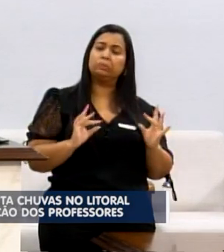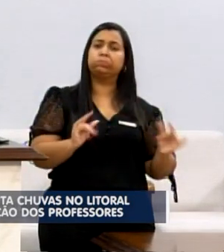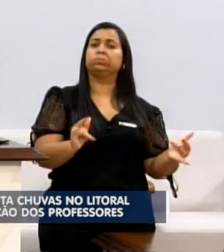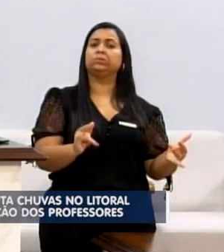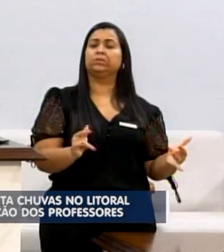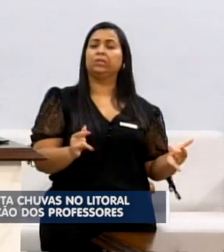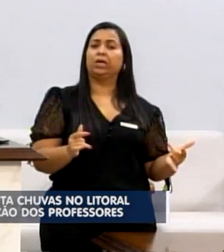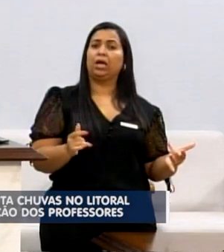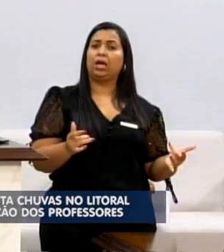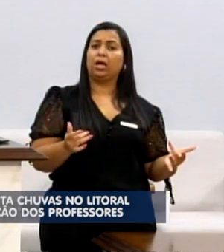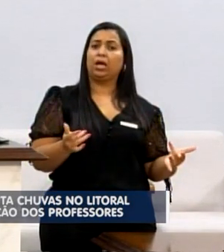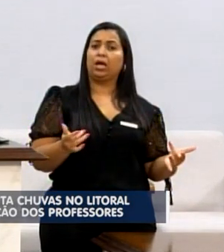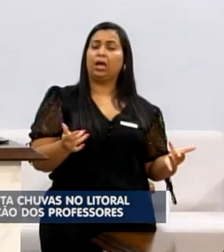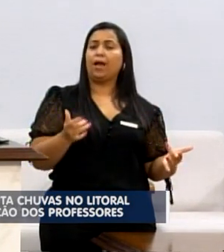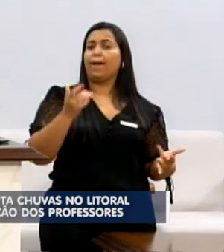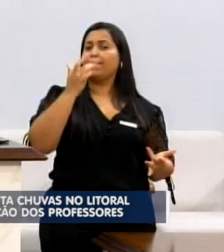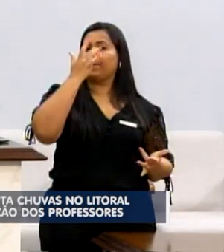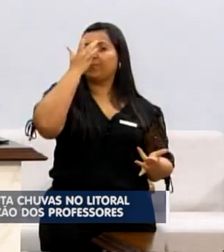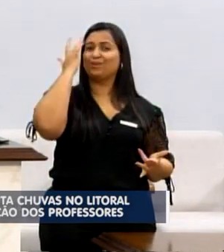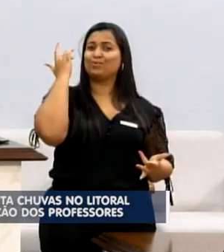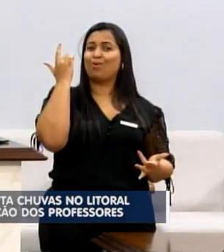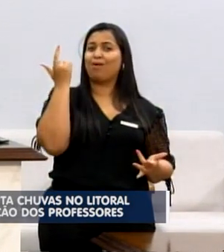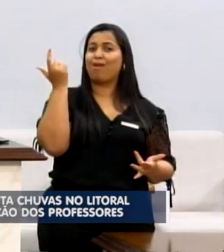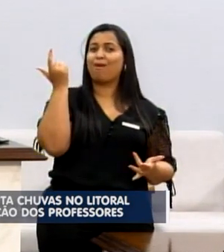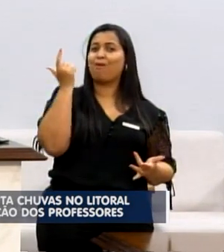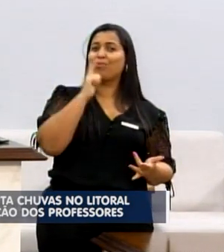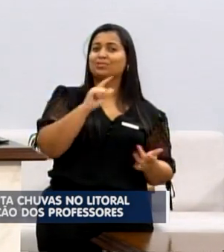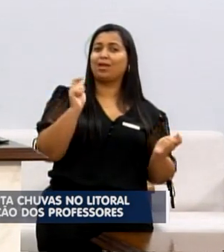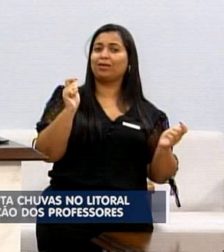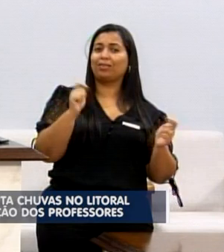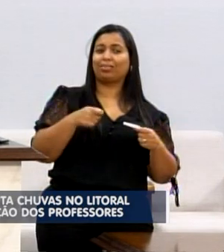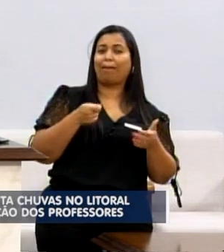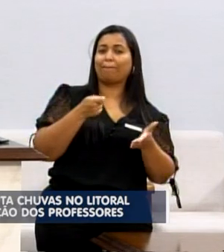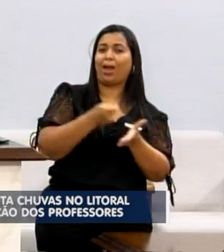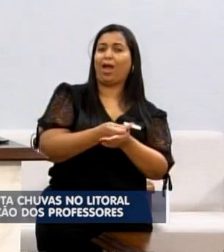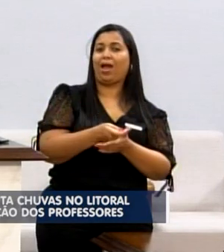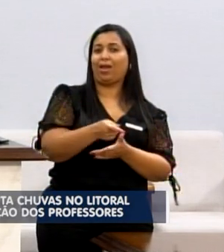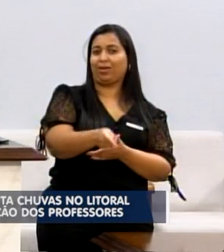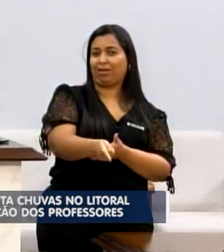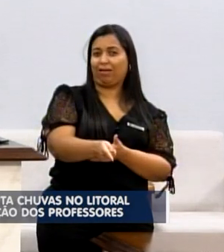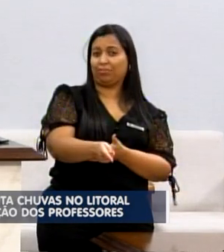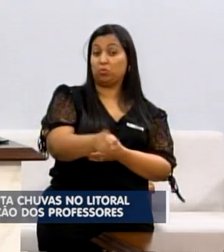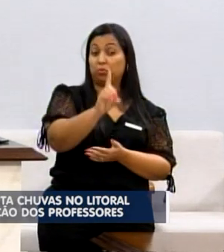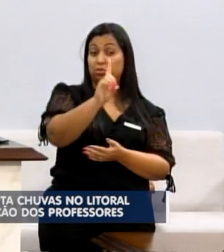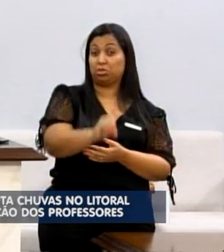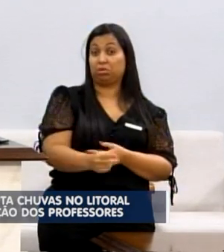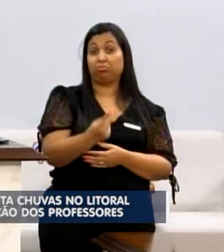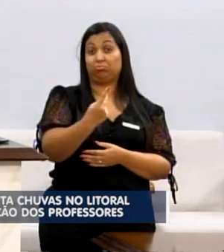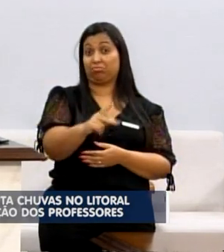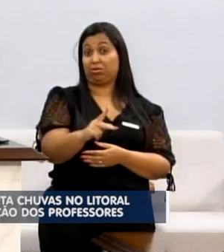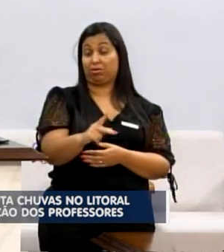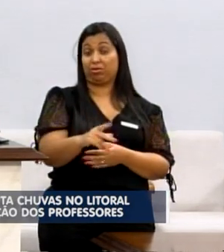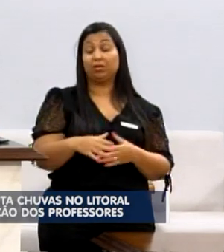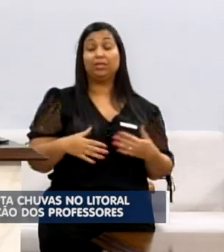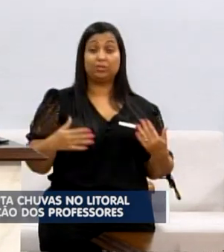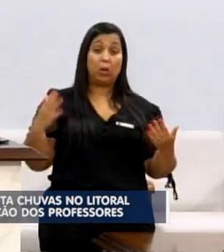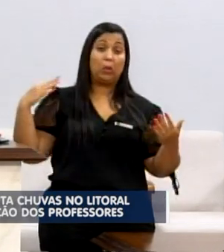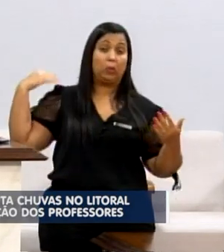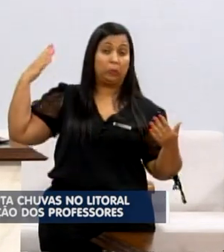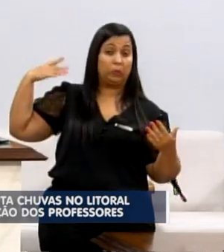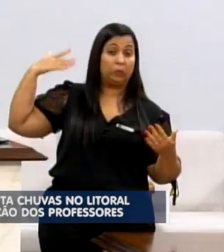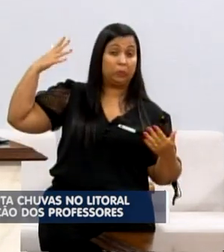direitos trabalhistas dessas trabalhadoras e trabalhadores. Lamentavelmente, isso tem acontecido ao longo do tempo.